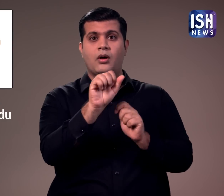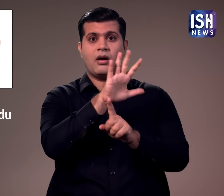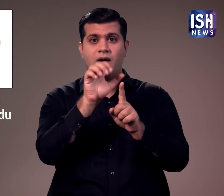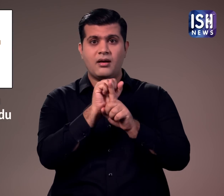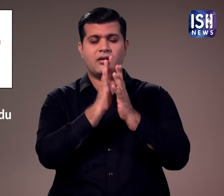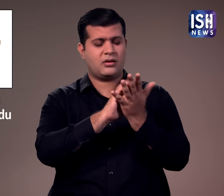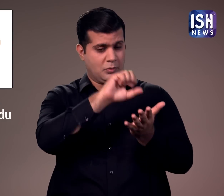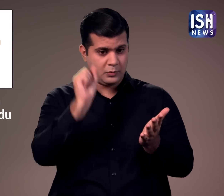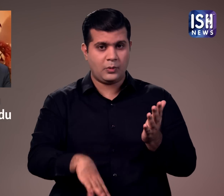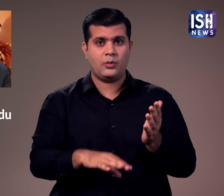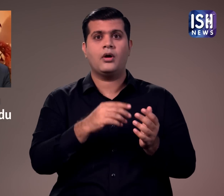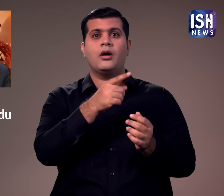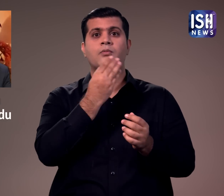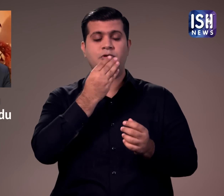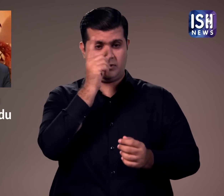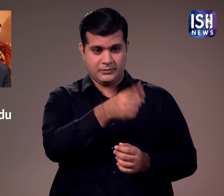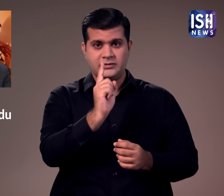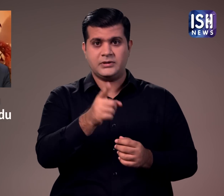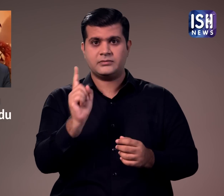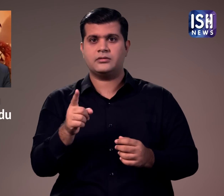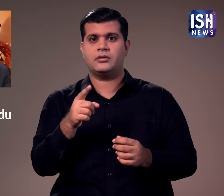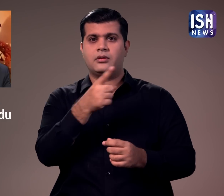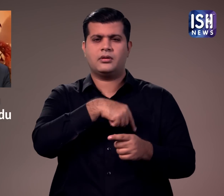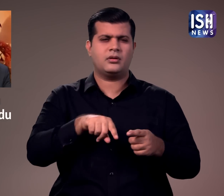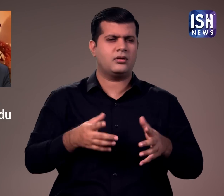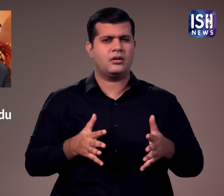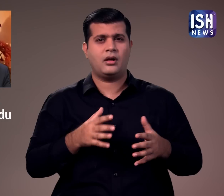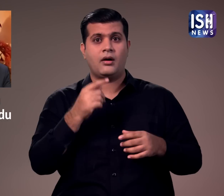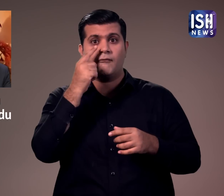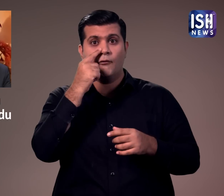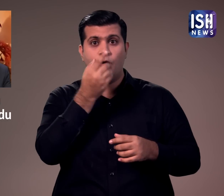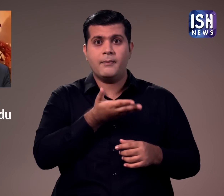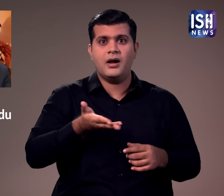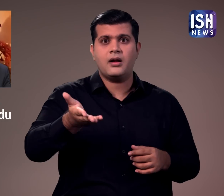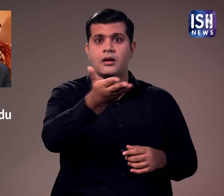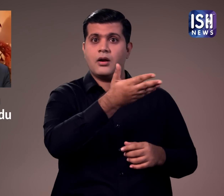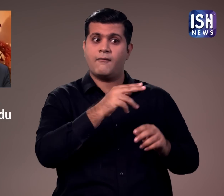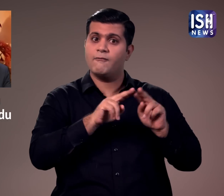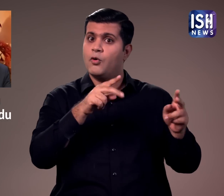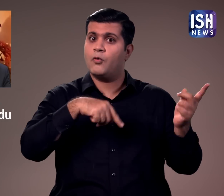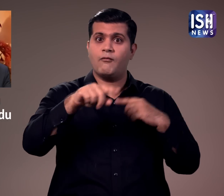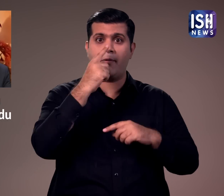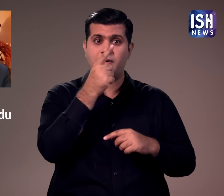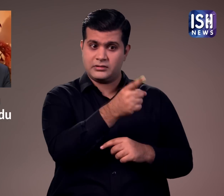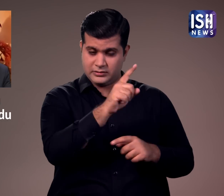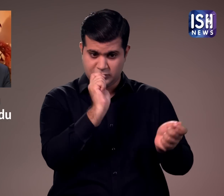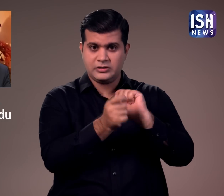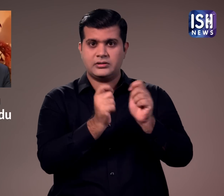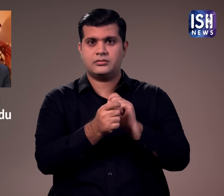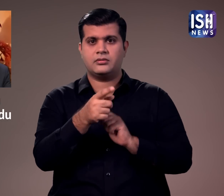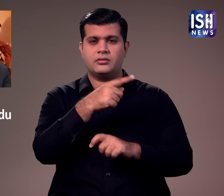है।